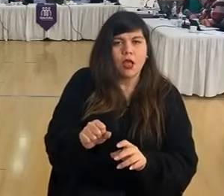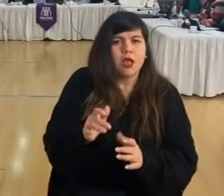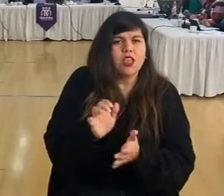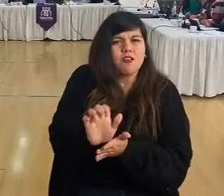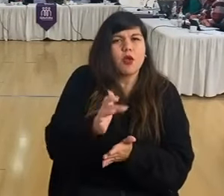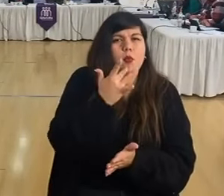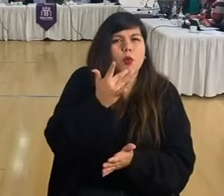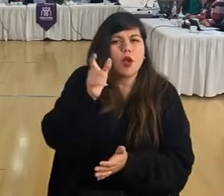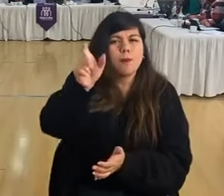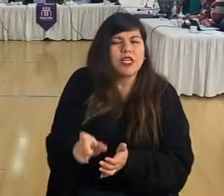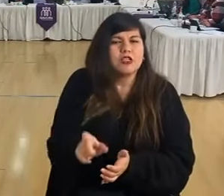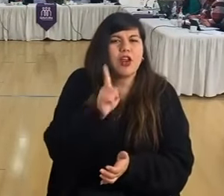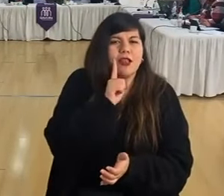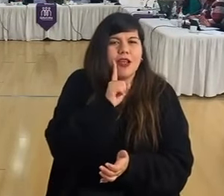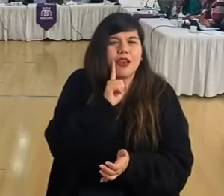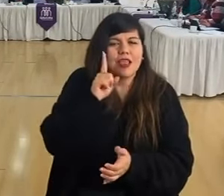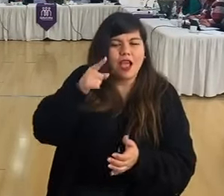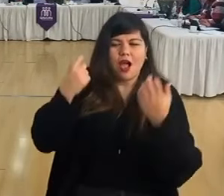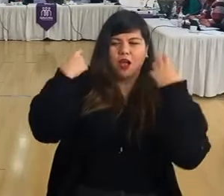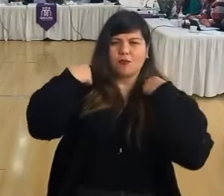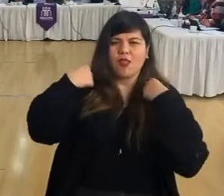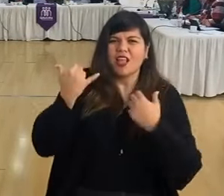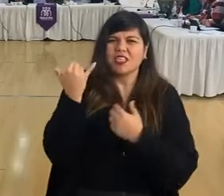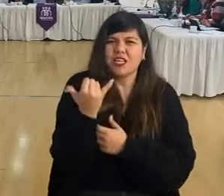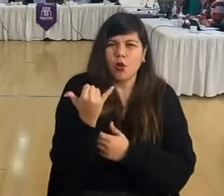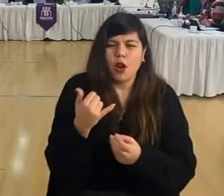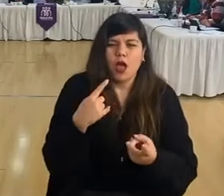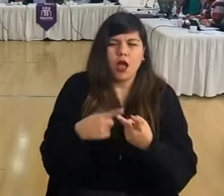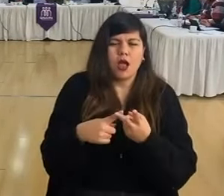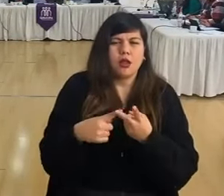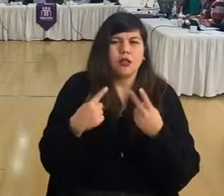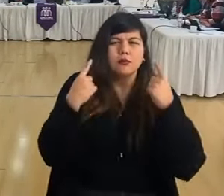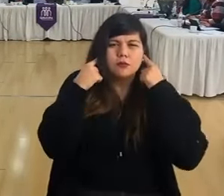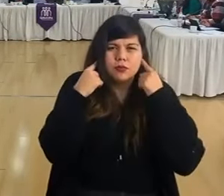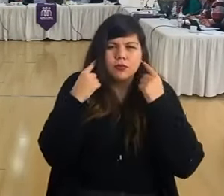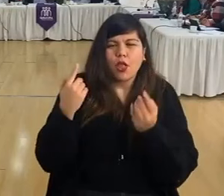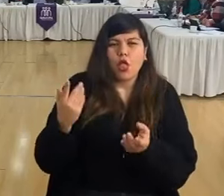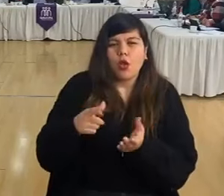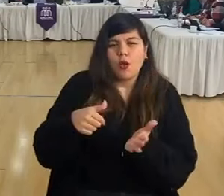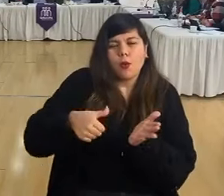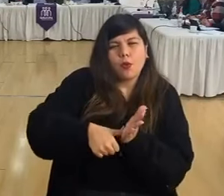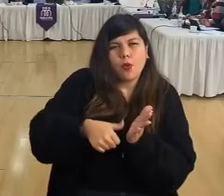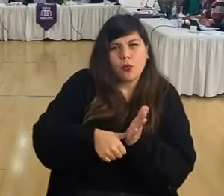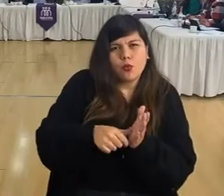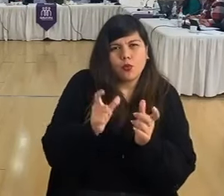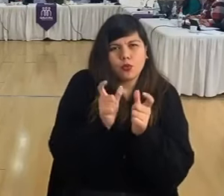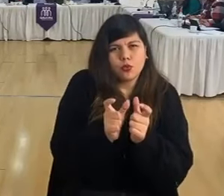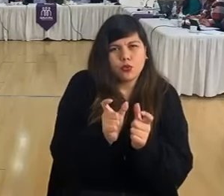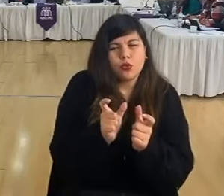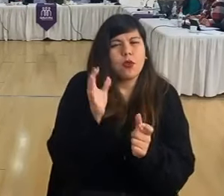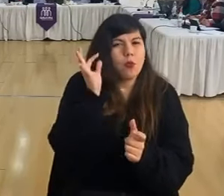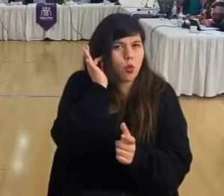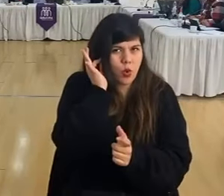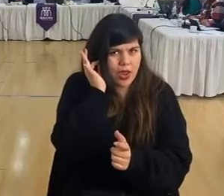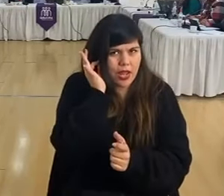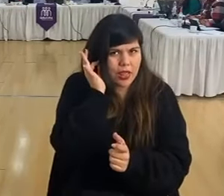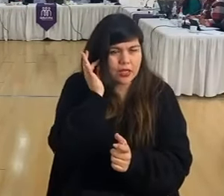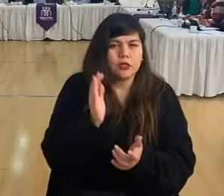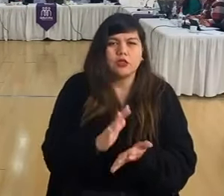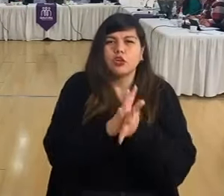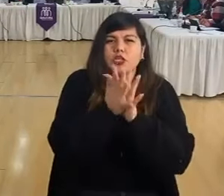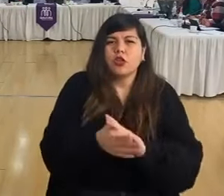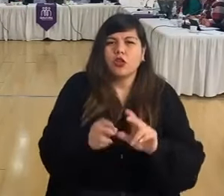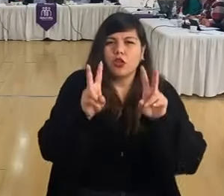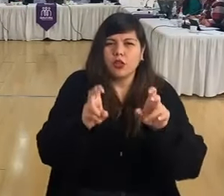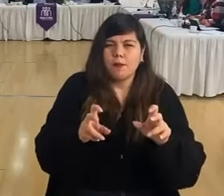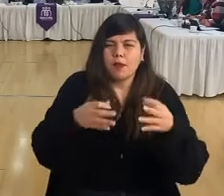evitaron porque esta persona portaba un par de teléfonos, portaba manos libres y documentación para las mujeres. Entonces, todo lo que sea